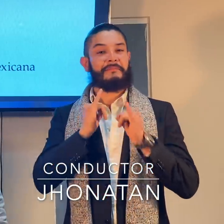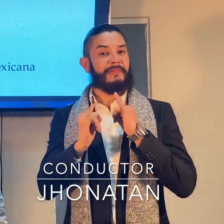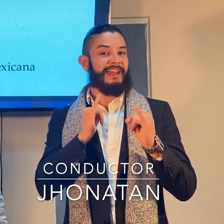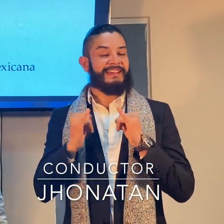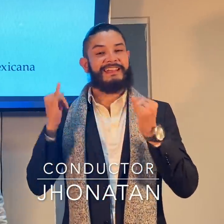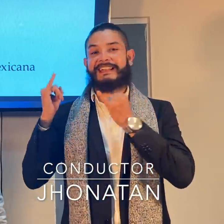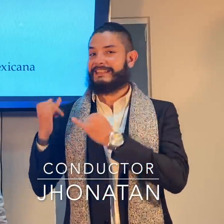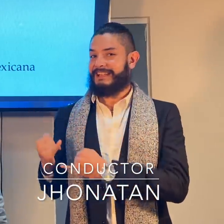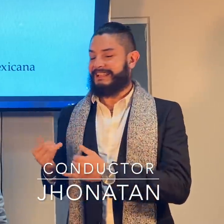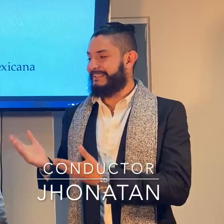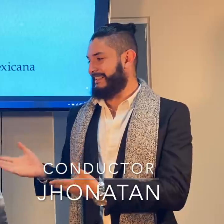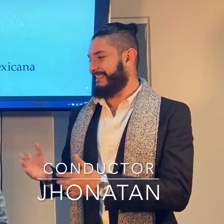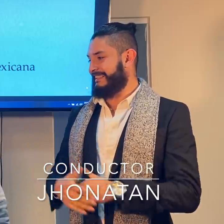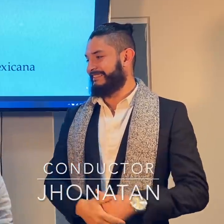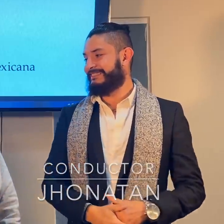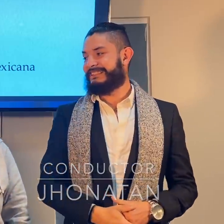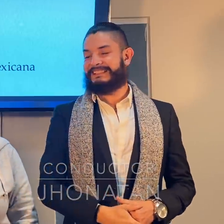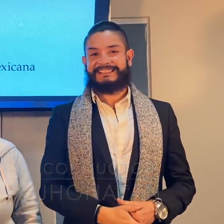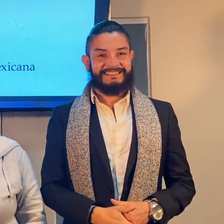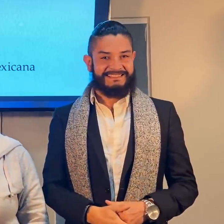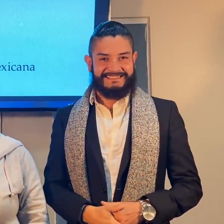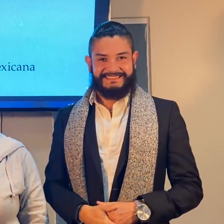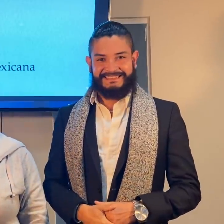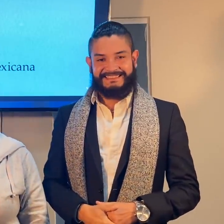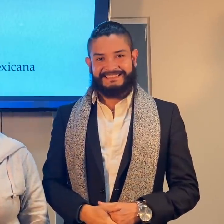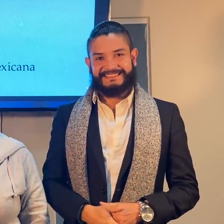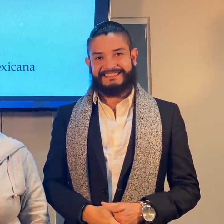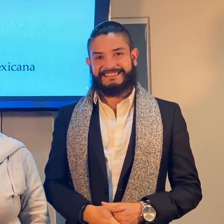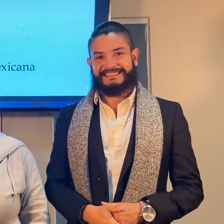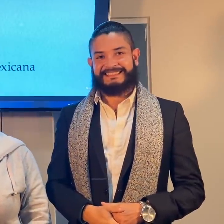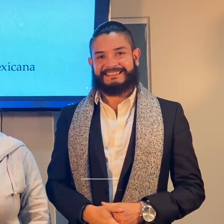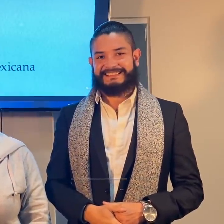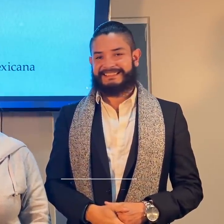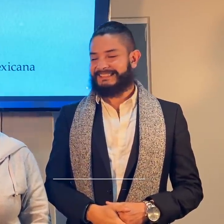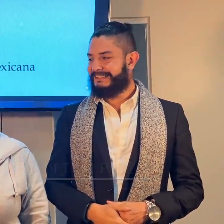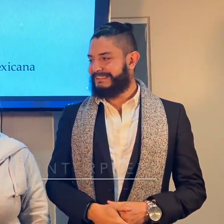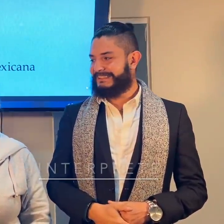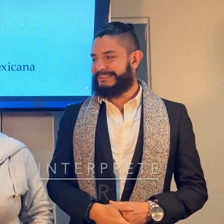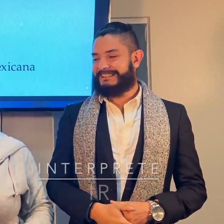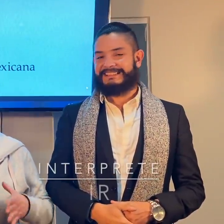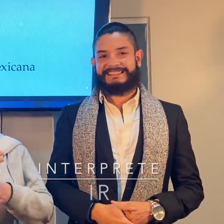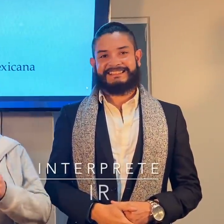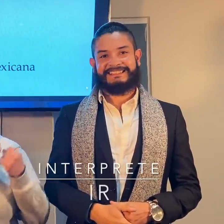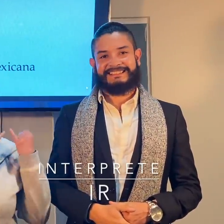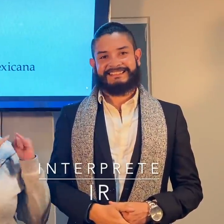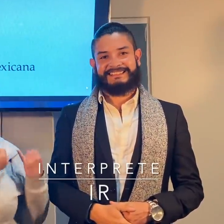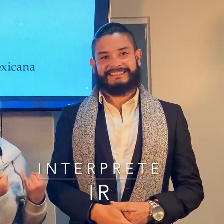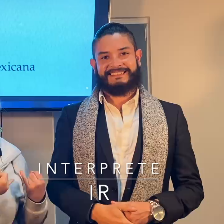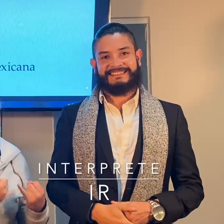Ok, les voy a presentar a mi intérprete. Ok, hola, mi nombre es Ir y mi seña es esta.